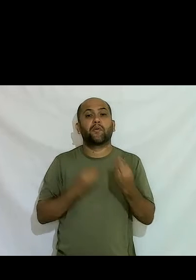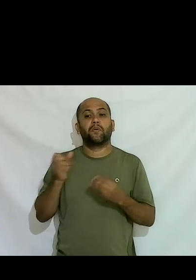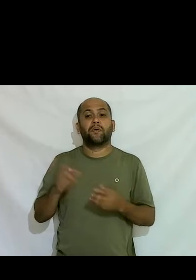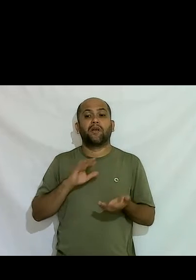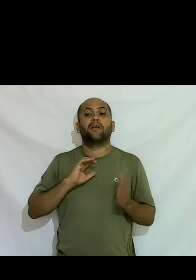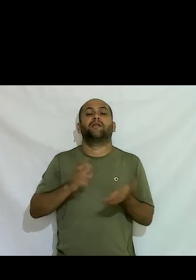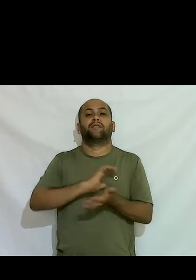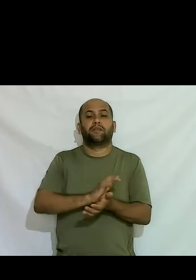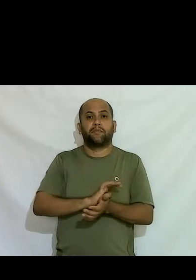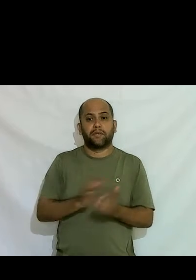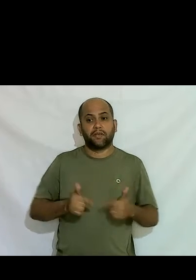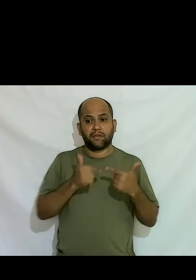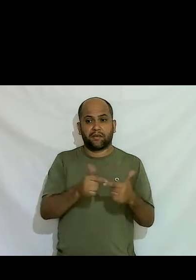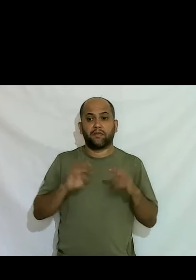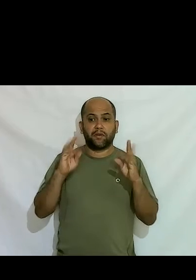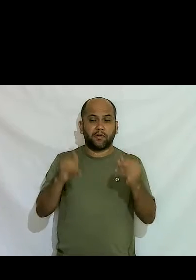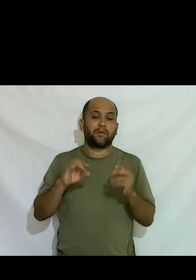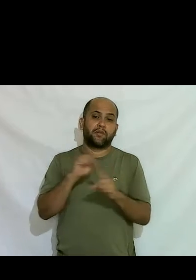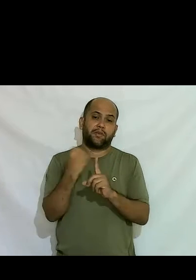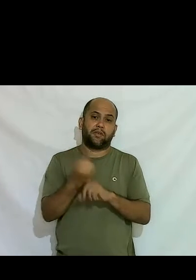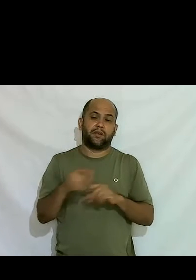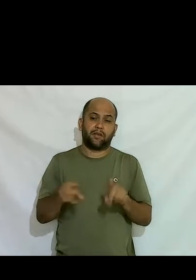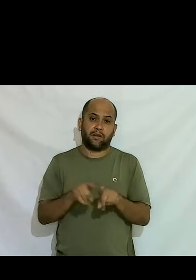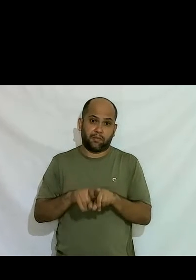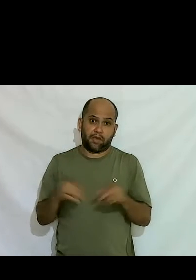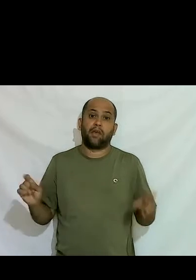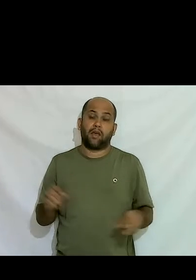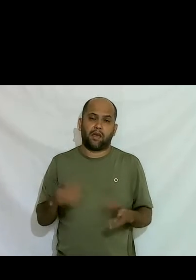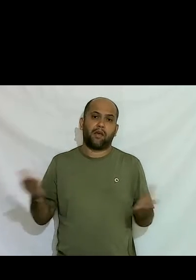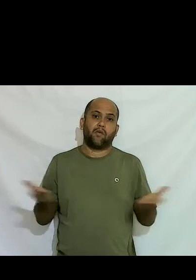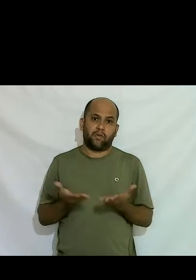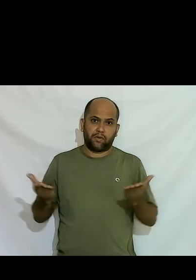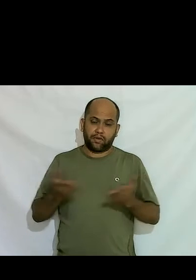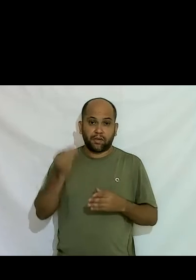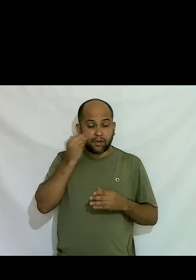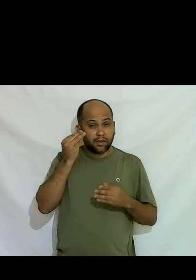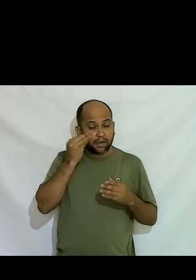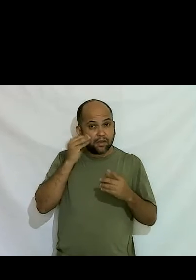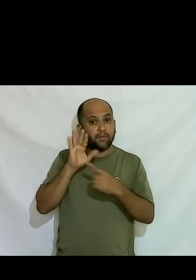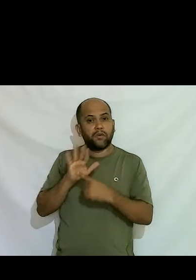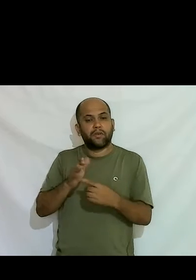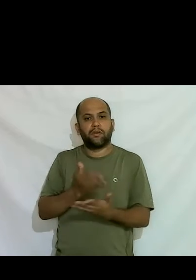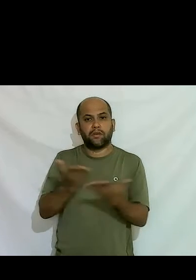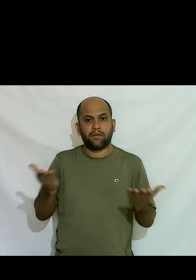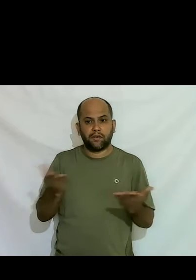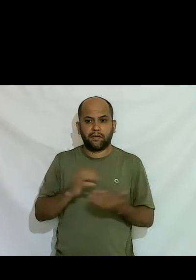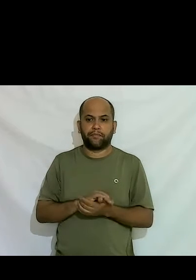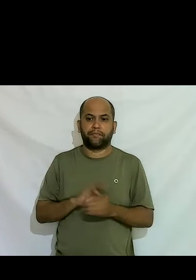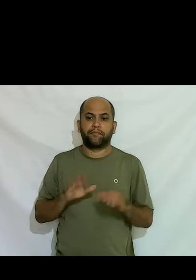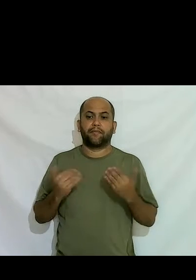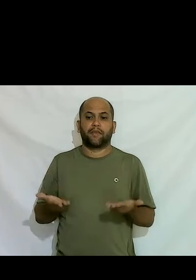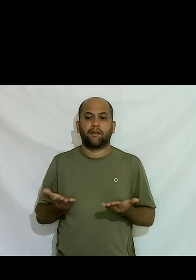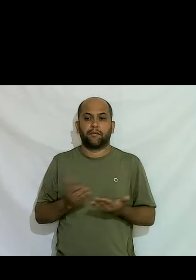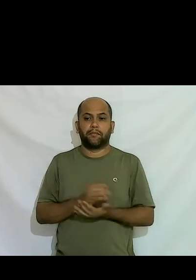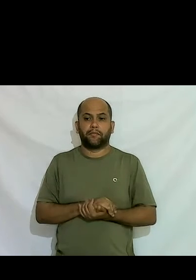preconceito atua e para todo mundo para toda a sociedade que é o que eu estou aqui hoje tentando fazer trazer para vocês bom eu